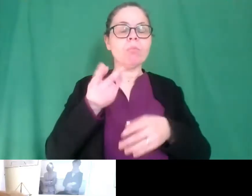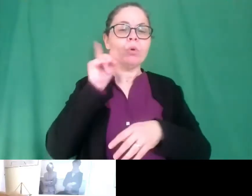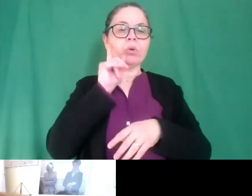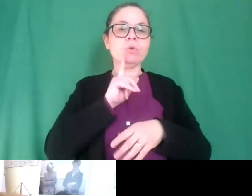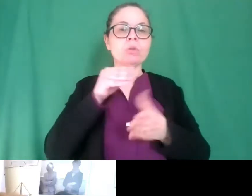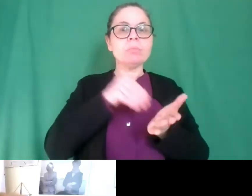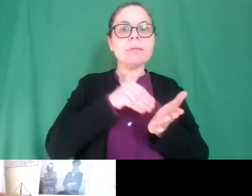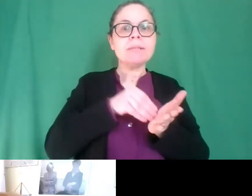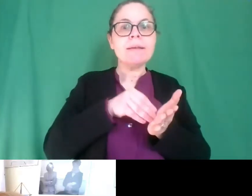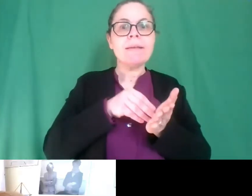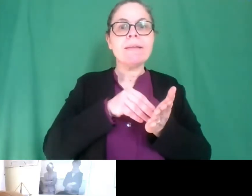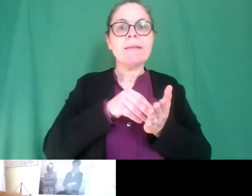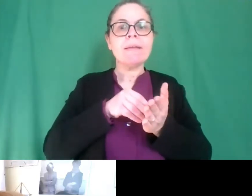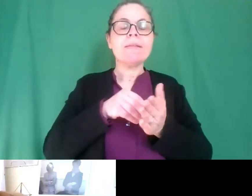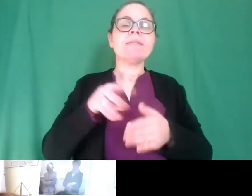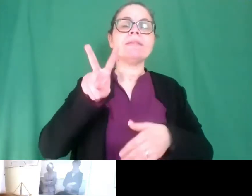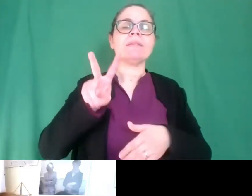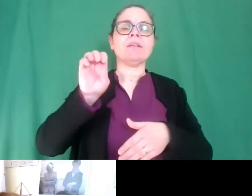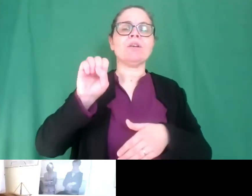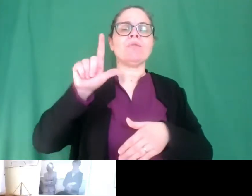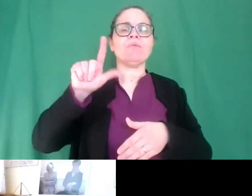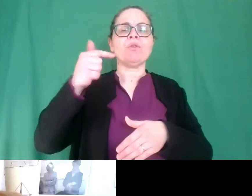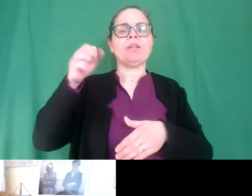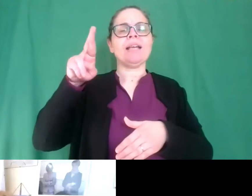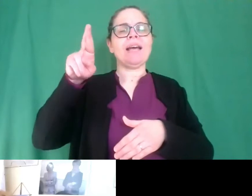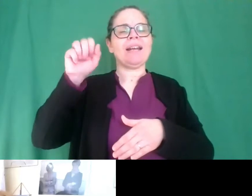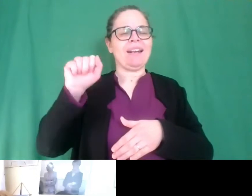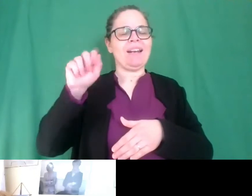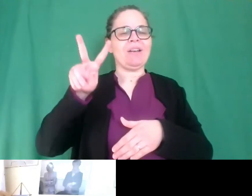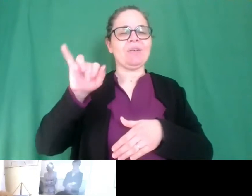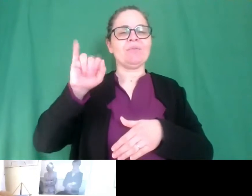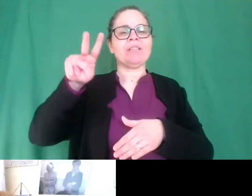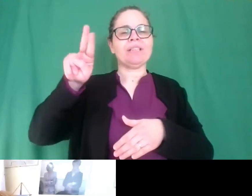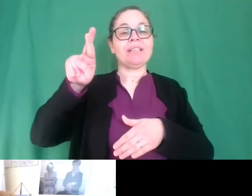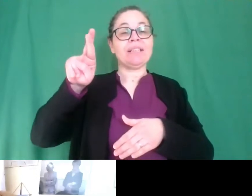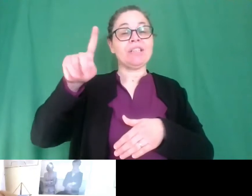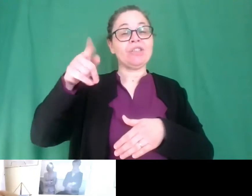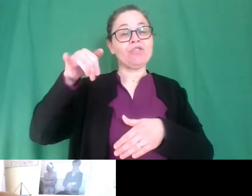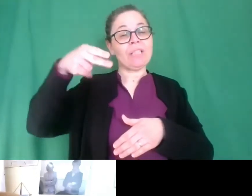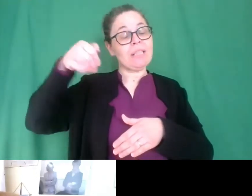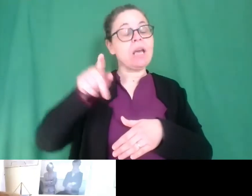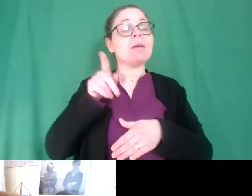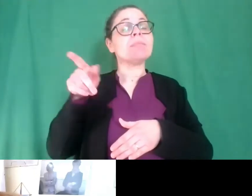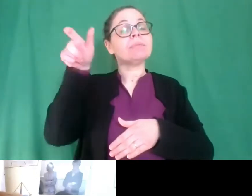sordi e della lingua dei segni che è Virginia Volterra è eh diciamo sicuramente la persona che in Italia ha